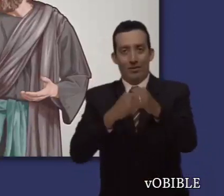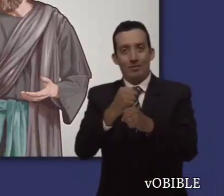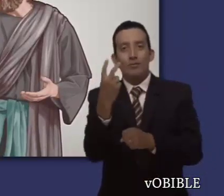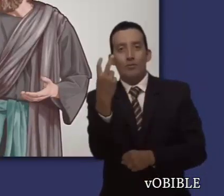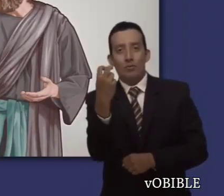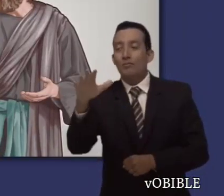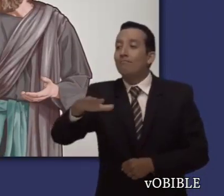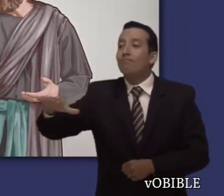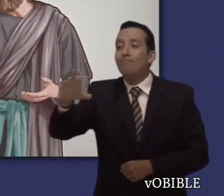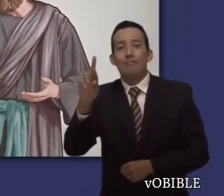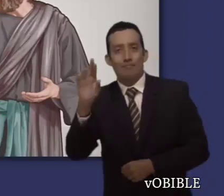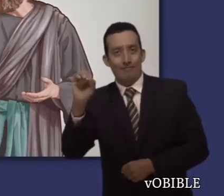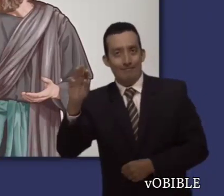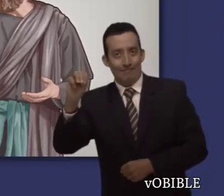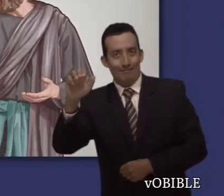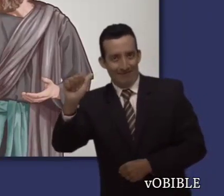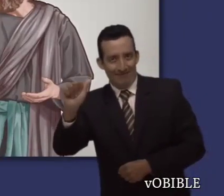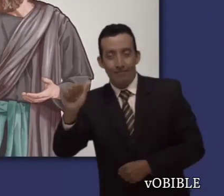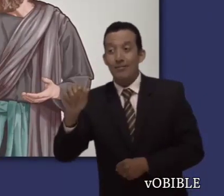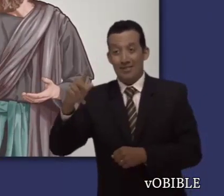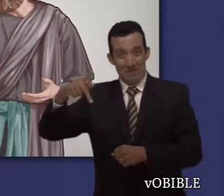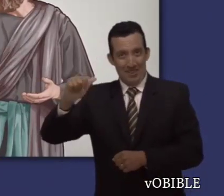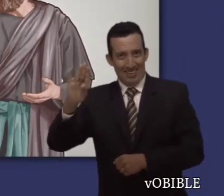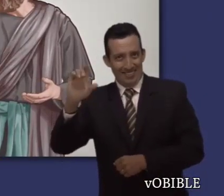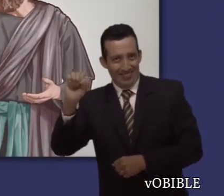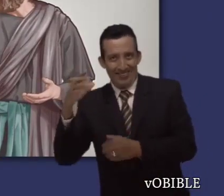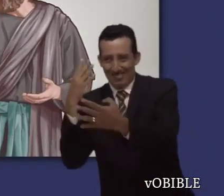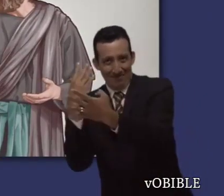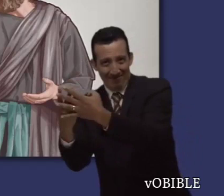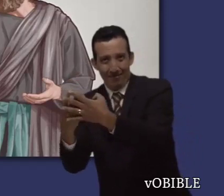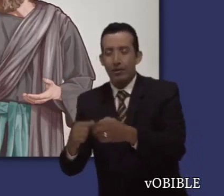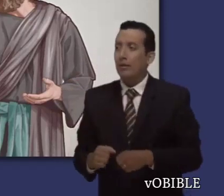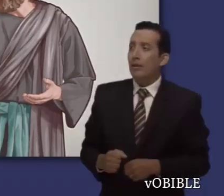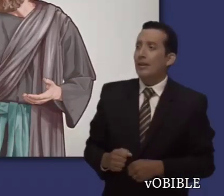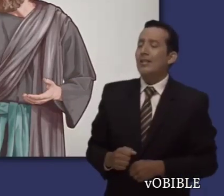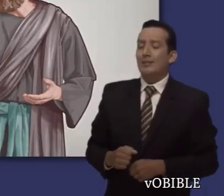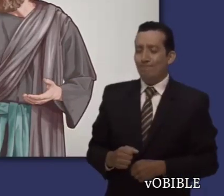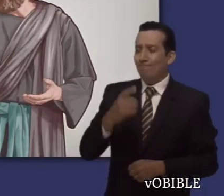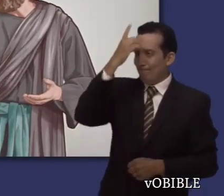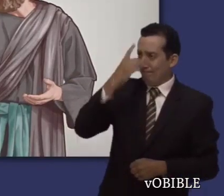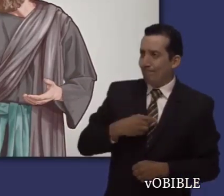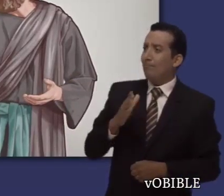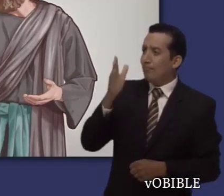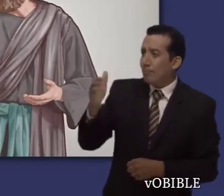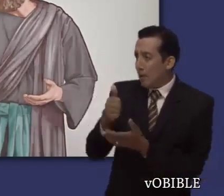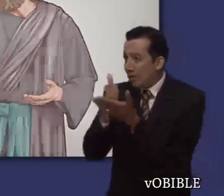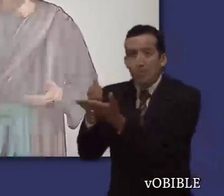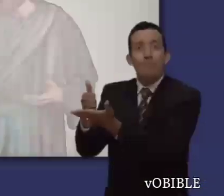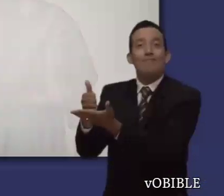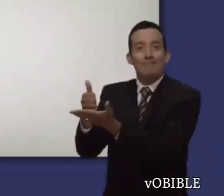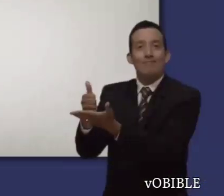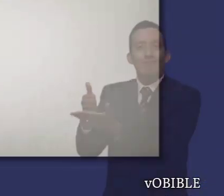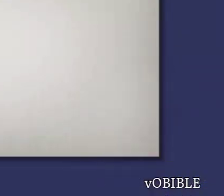unos 12 años después, Marcos estaba en Roma colaborando con Pablo. Era obvio que el distanciamiento que hubo entre ellos ya era